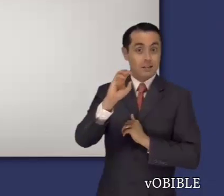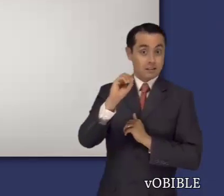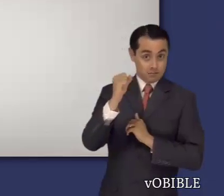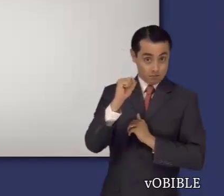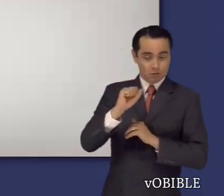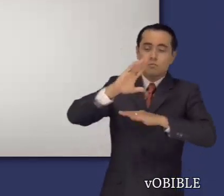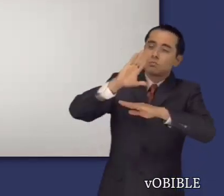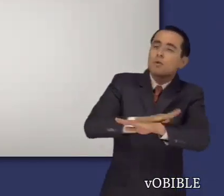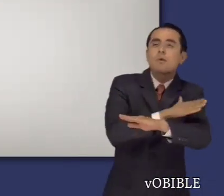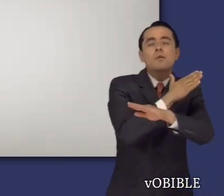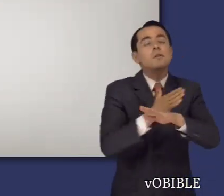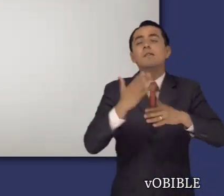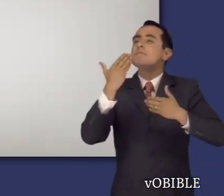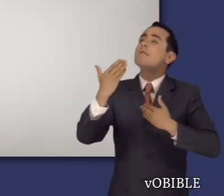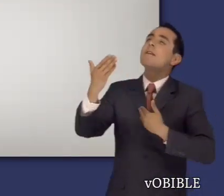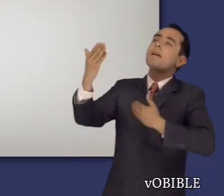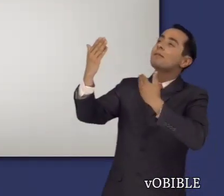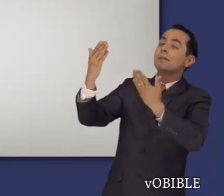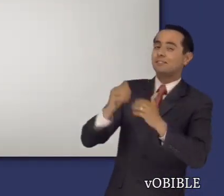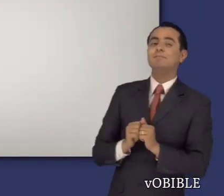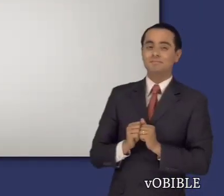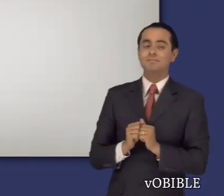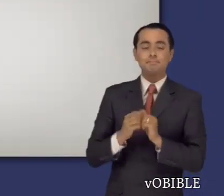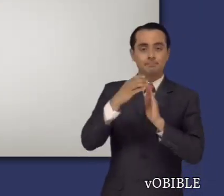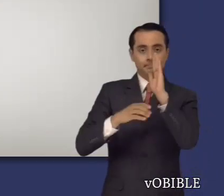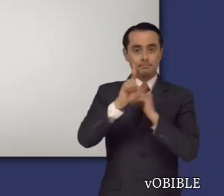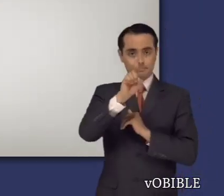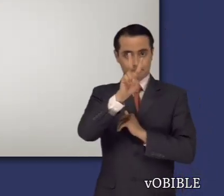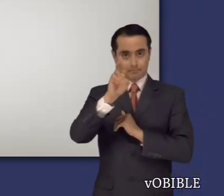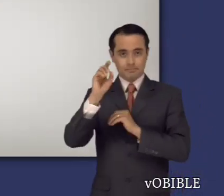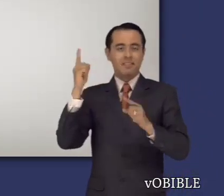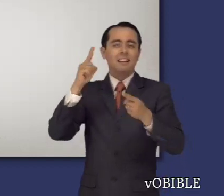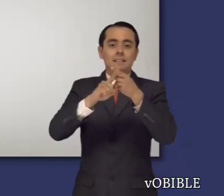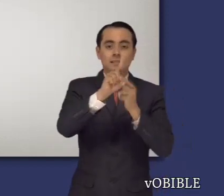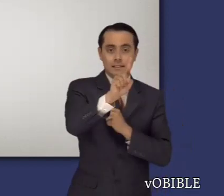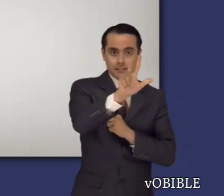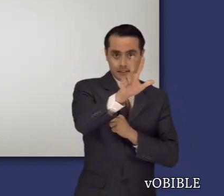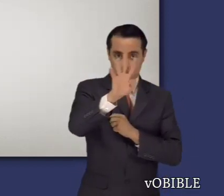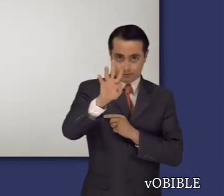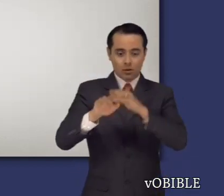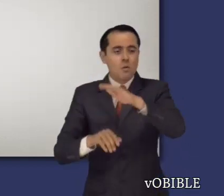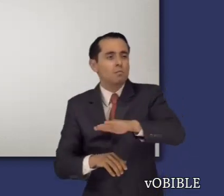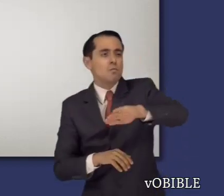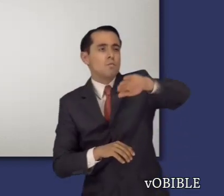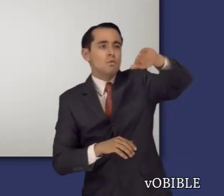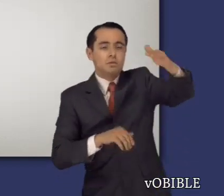A los Salmos 120 a 134 se les conoce como las canciones de las subidas.